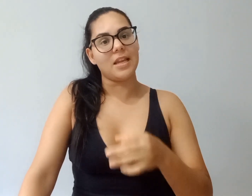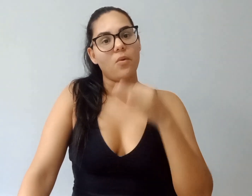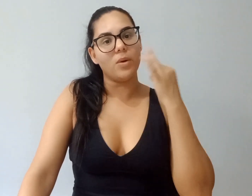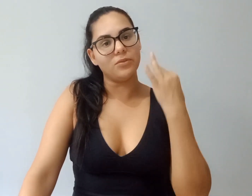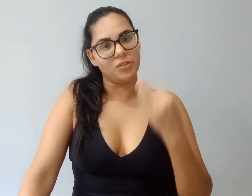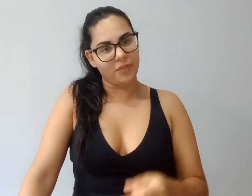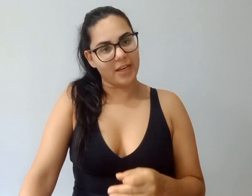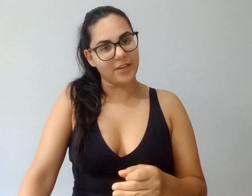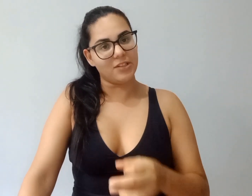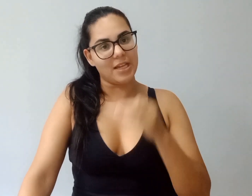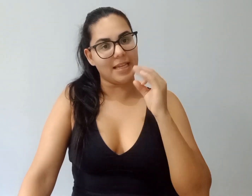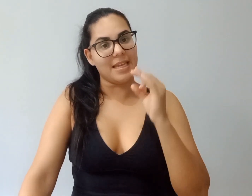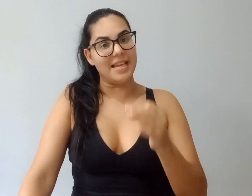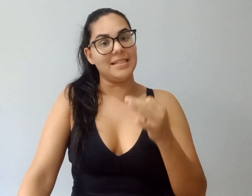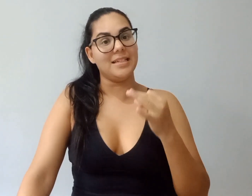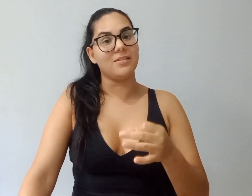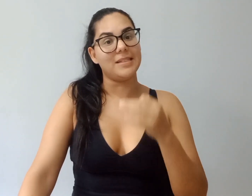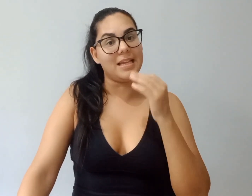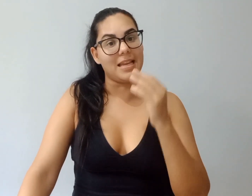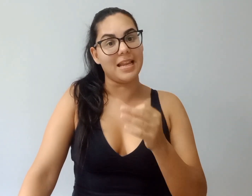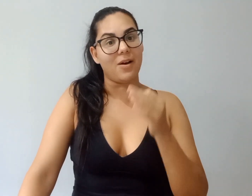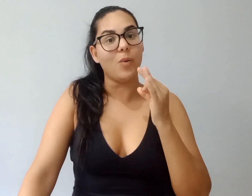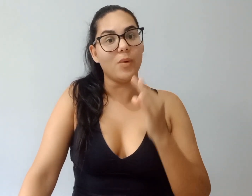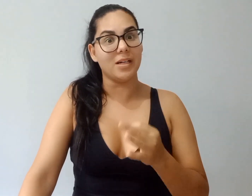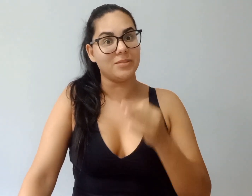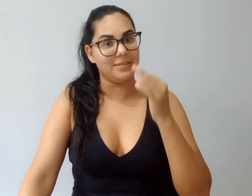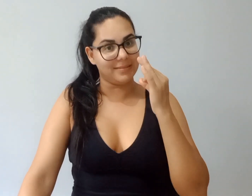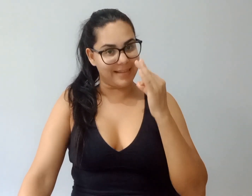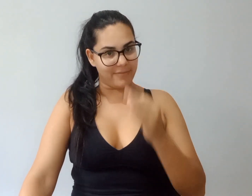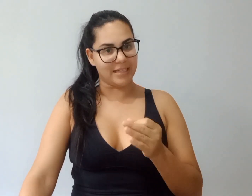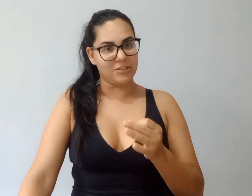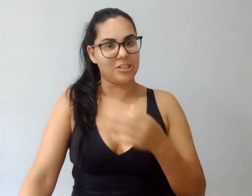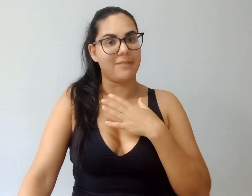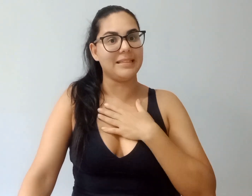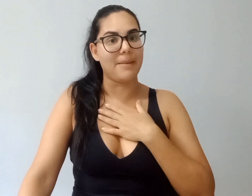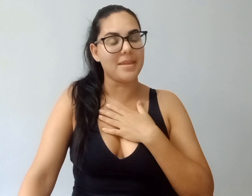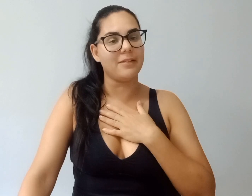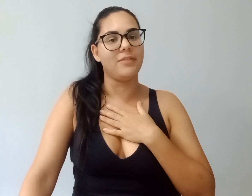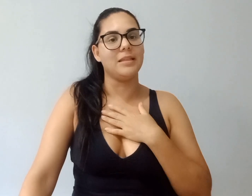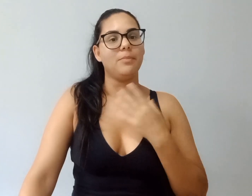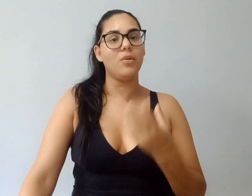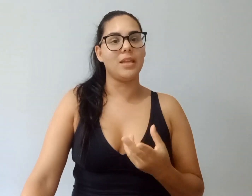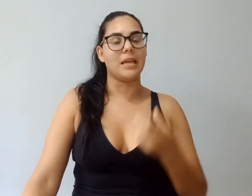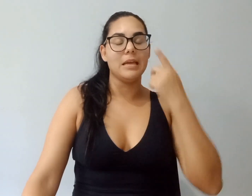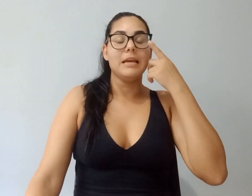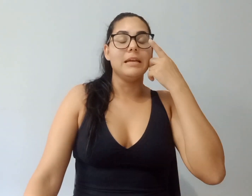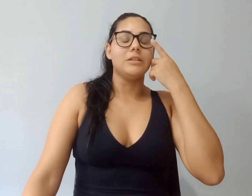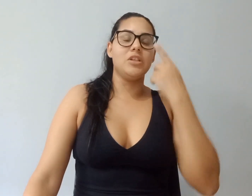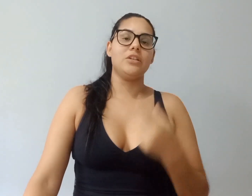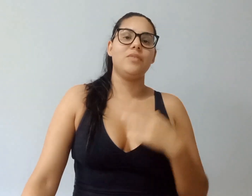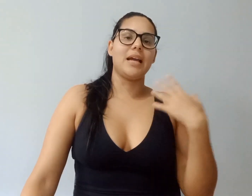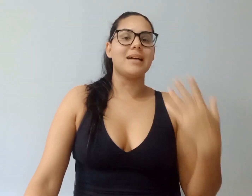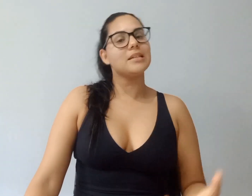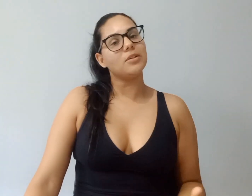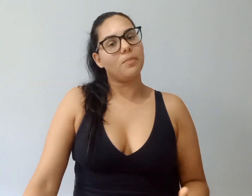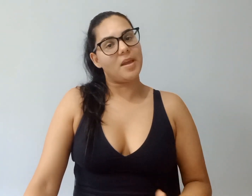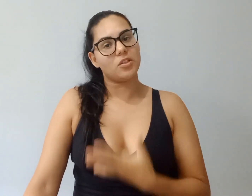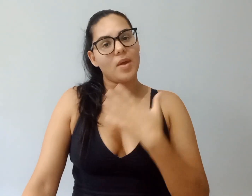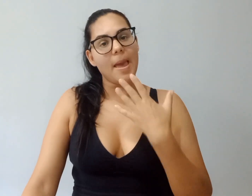um ano diferente, que esse ano seria o ano da virada de chave na minha vida. Por quê? Gente, ficar acima do peso é